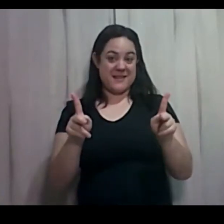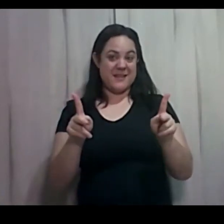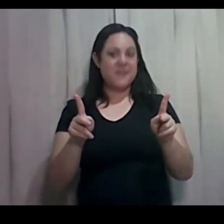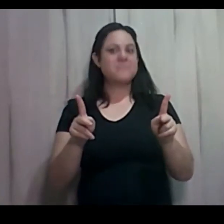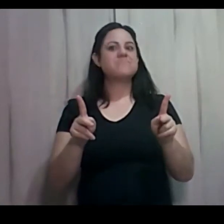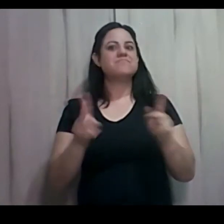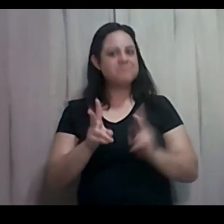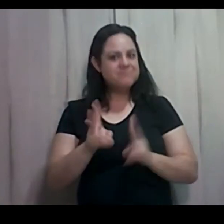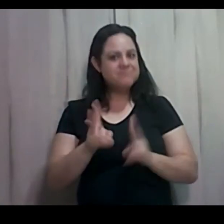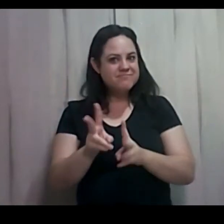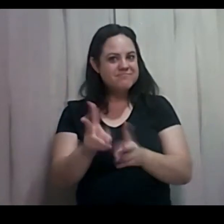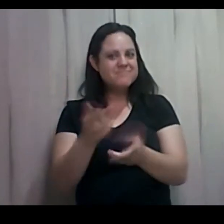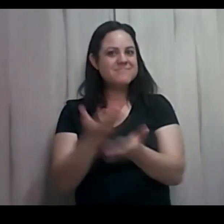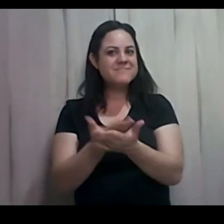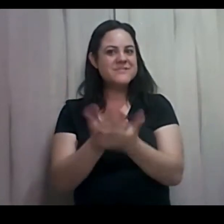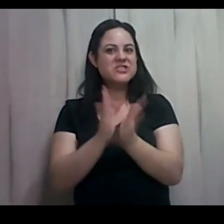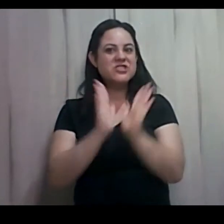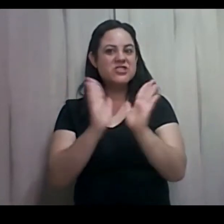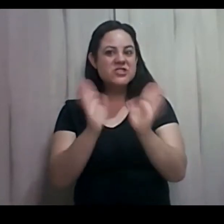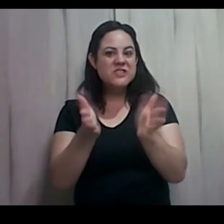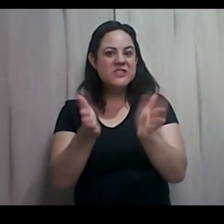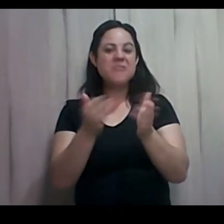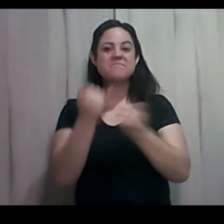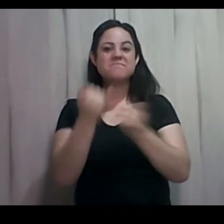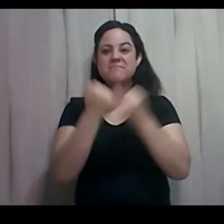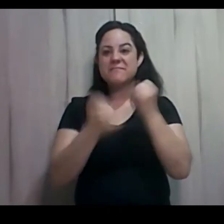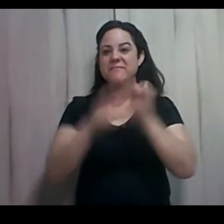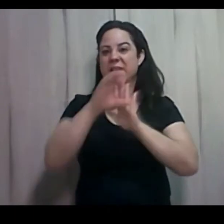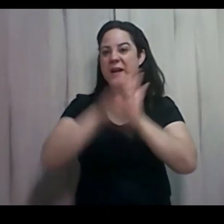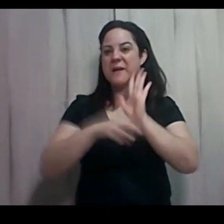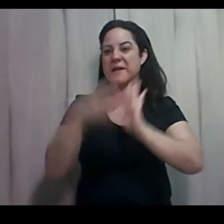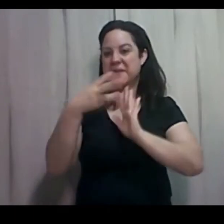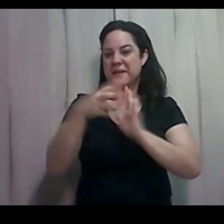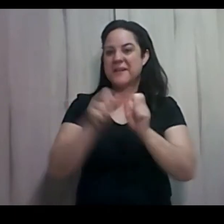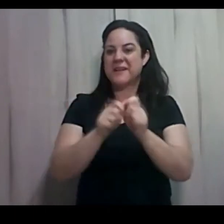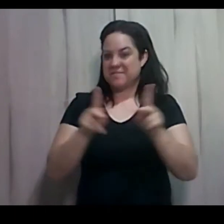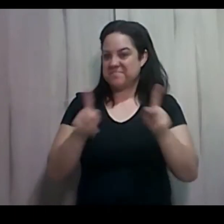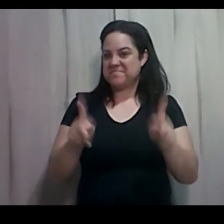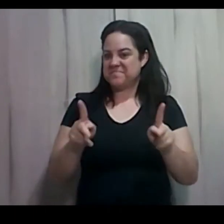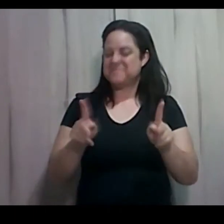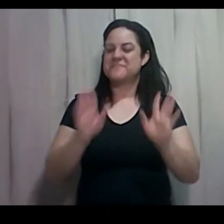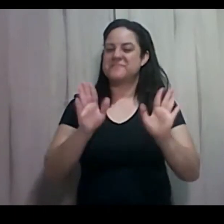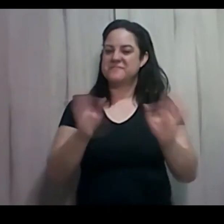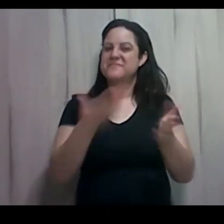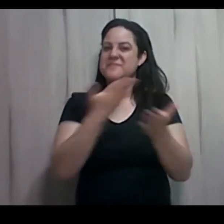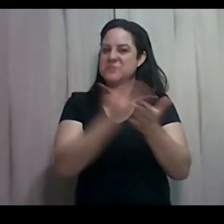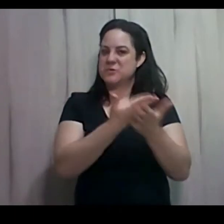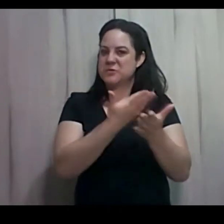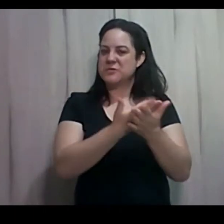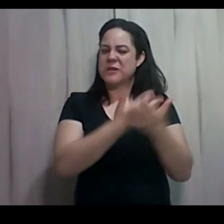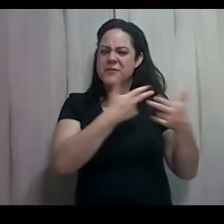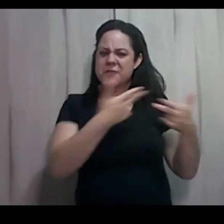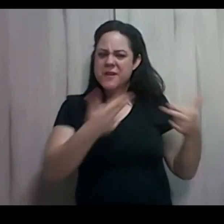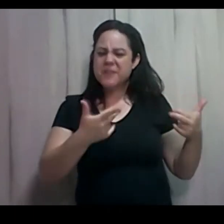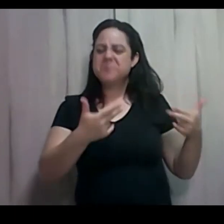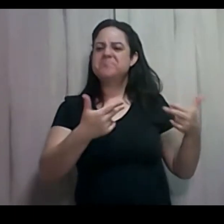Já estamos no meio do capítulo 3 do livro de Apocalipse. Já estudamos a beça, vários vídeos. Eu espero que você esteja